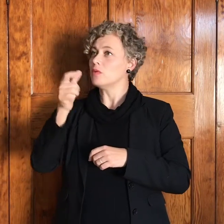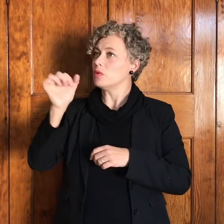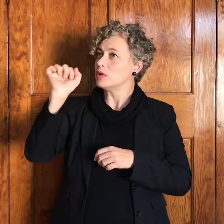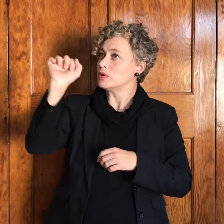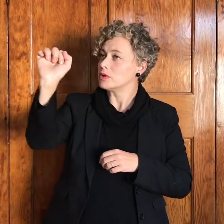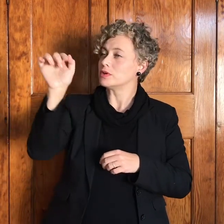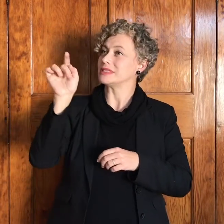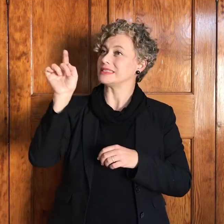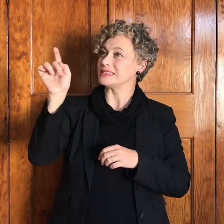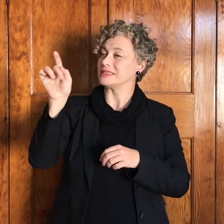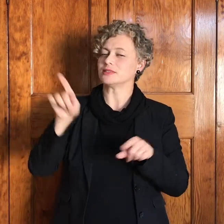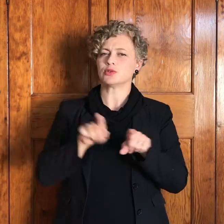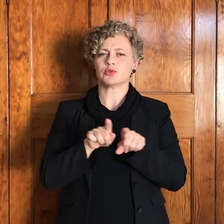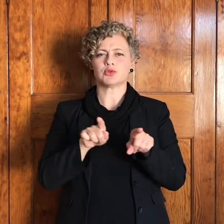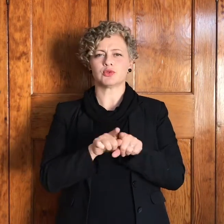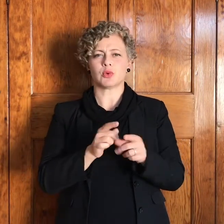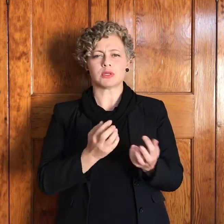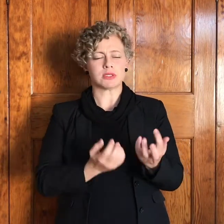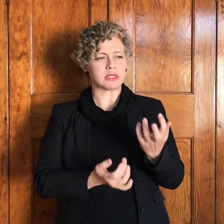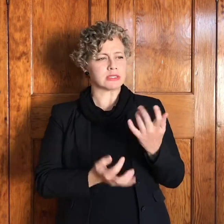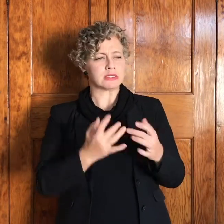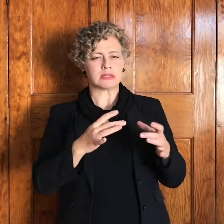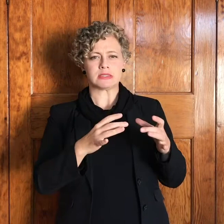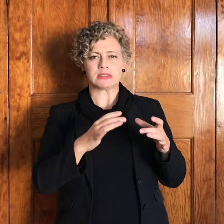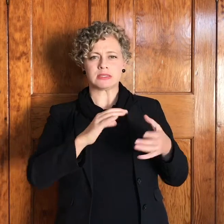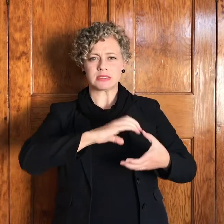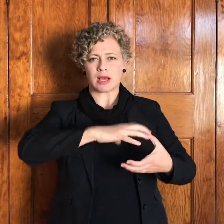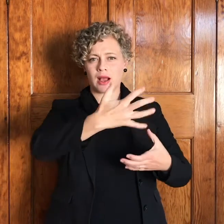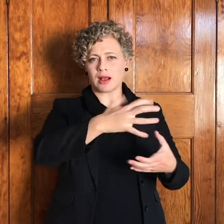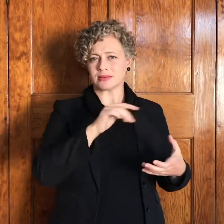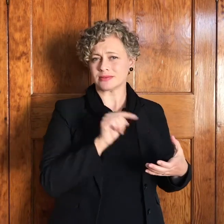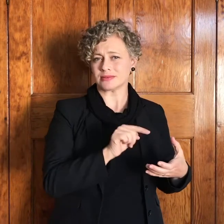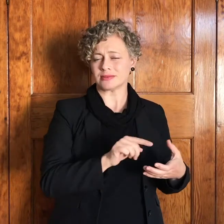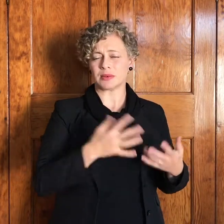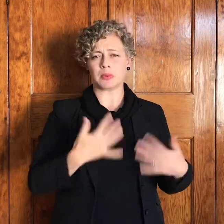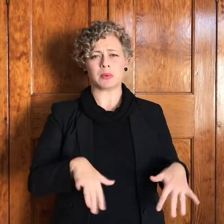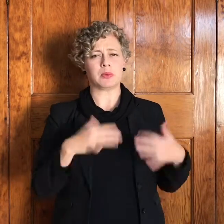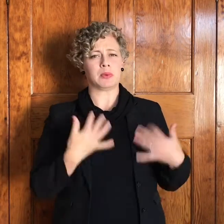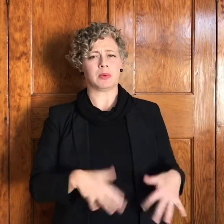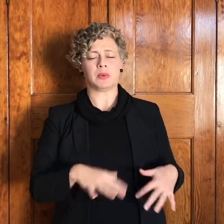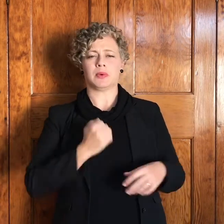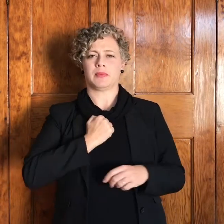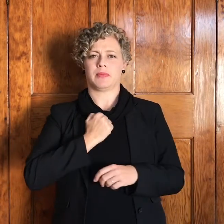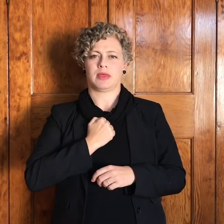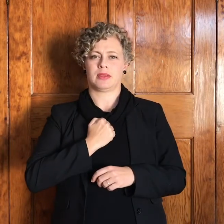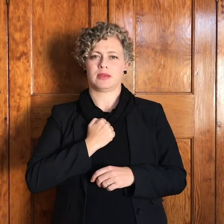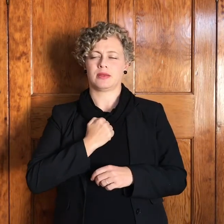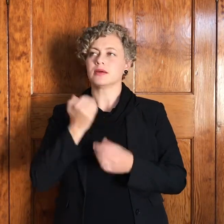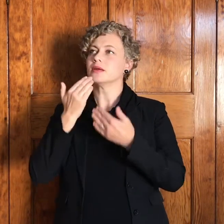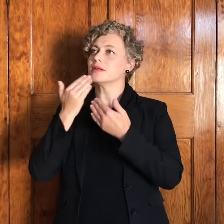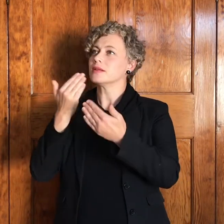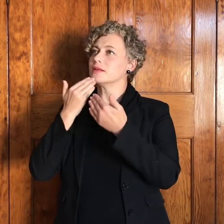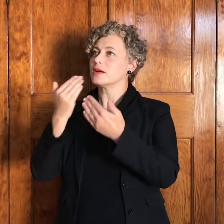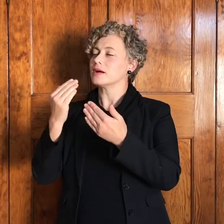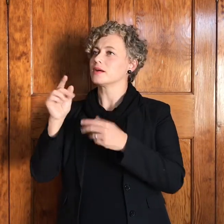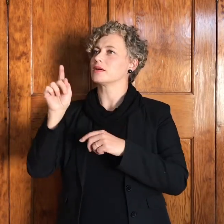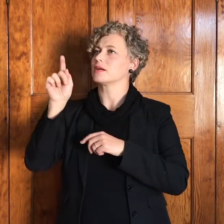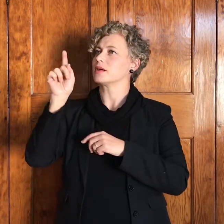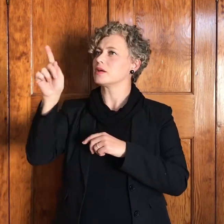lange pelgrimspad. Dank U dat U op so baie maniere aan ons sakramente langs die pad